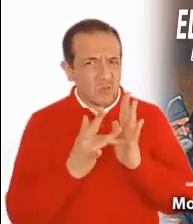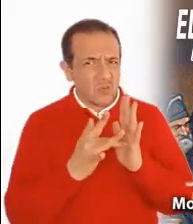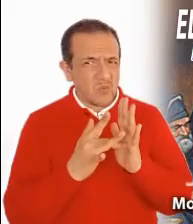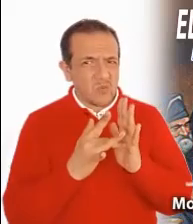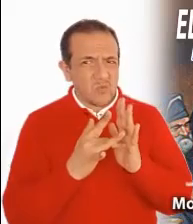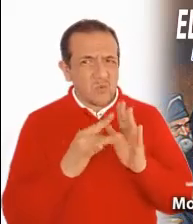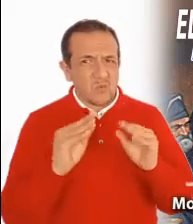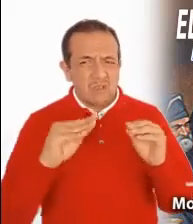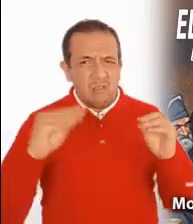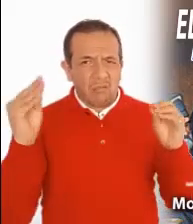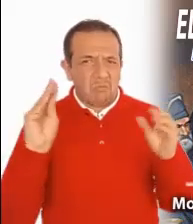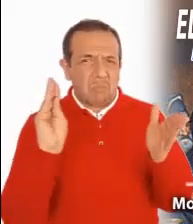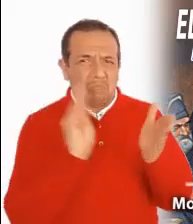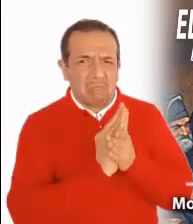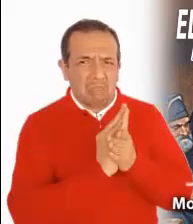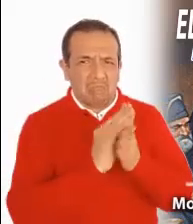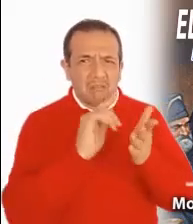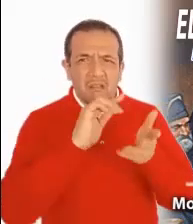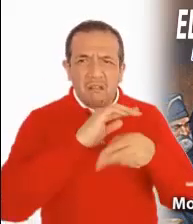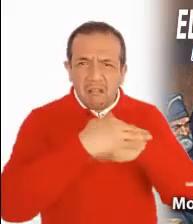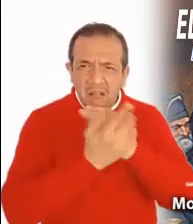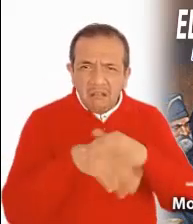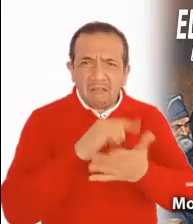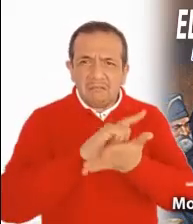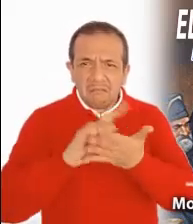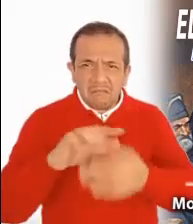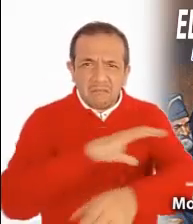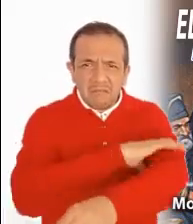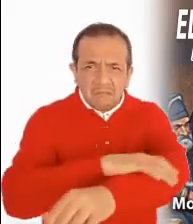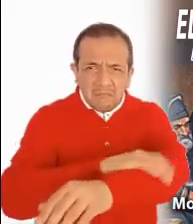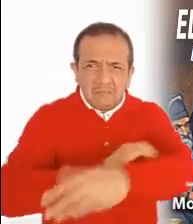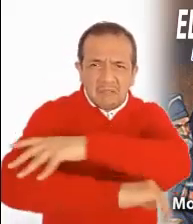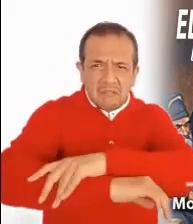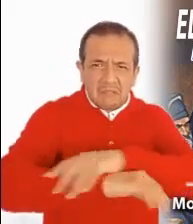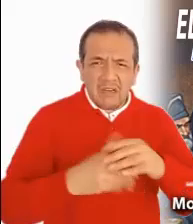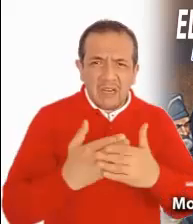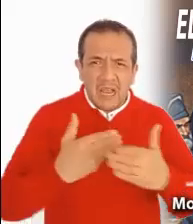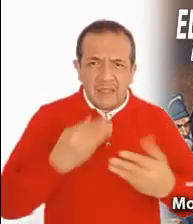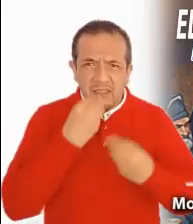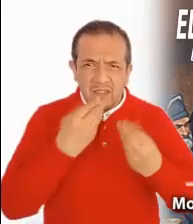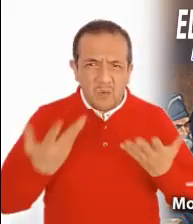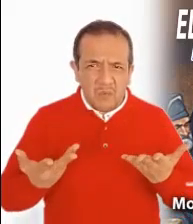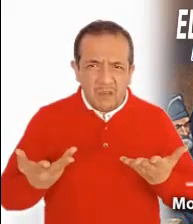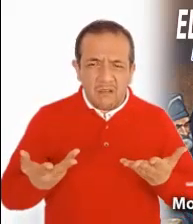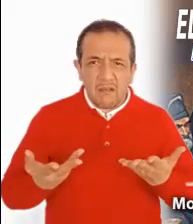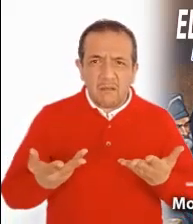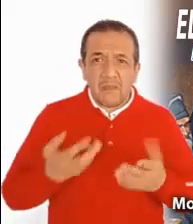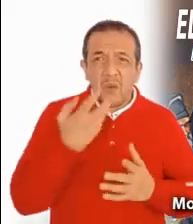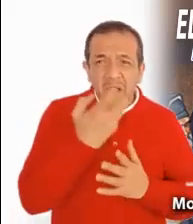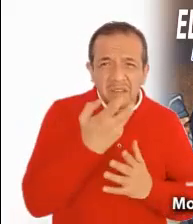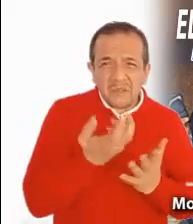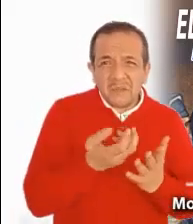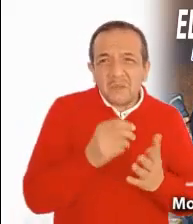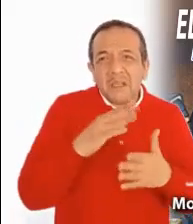no hubiera cumplido con la ceremonia de lavarse las manos antes de comer. Pero esto se clava en cosas